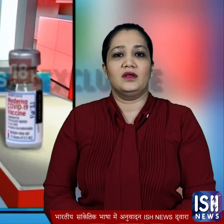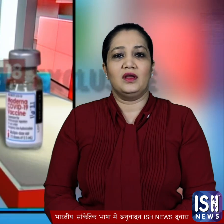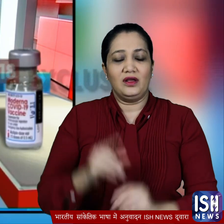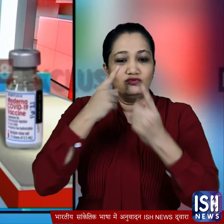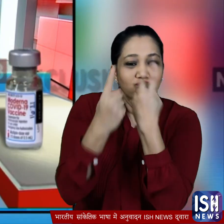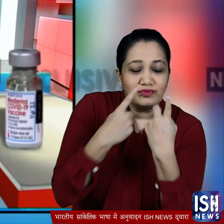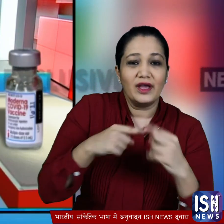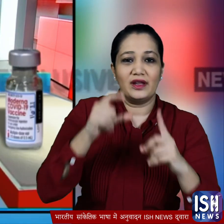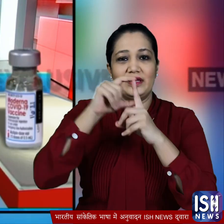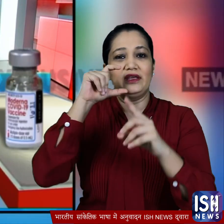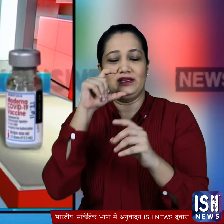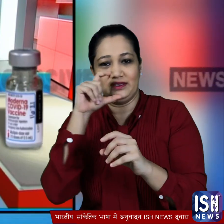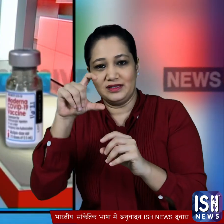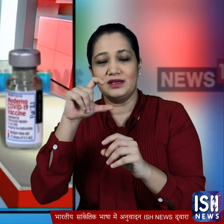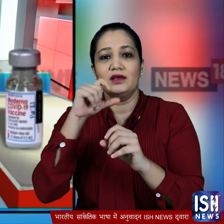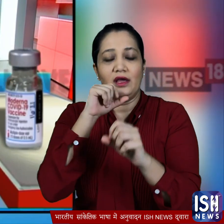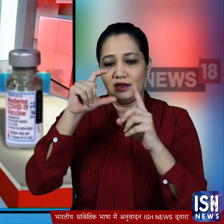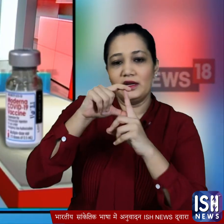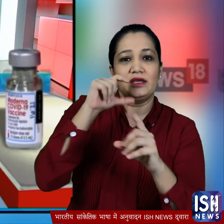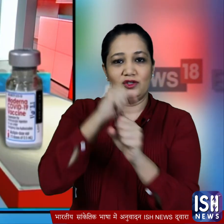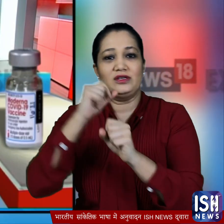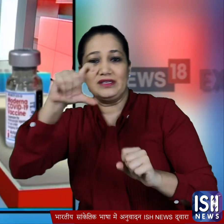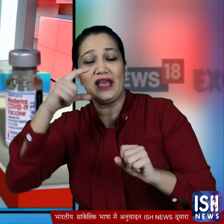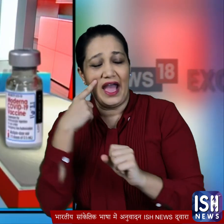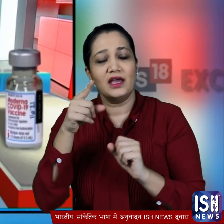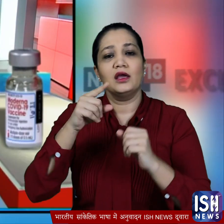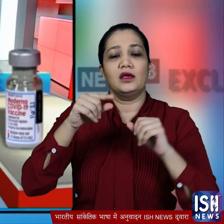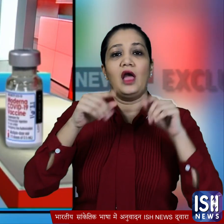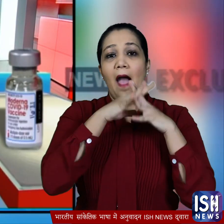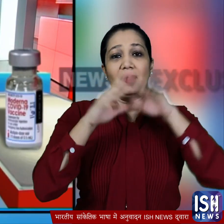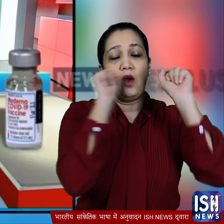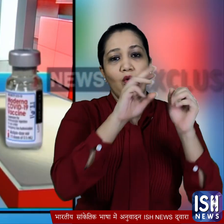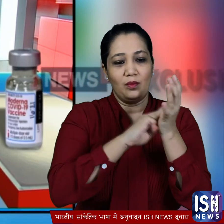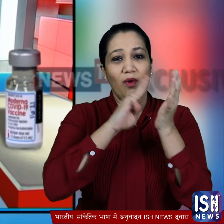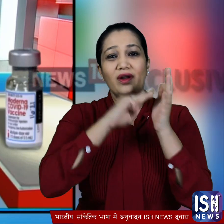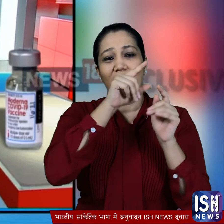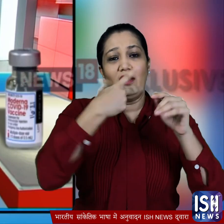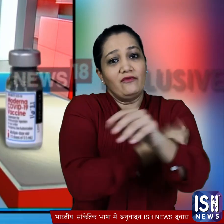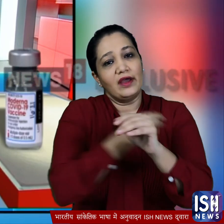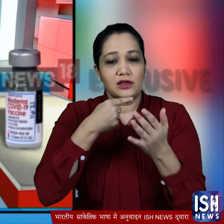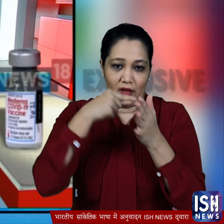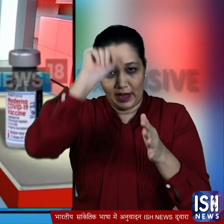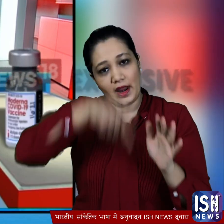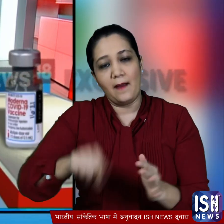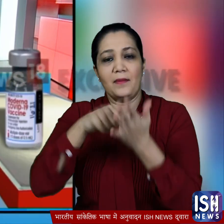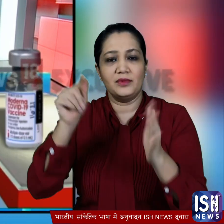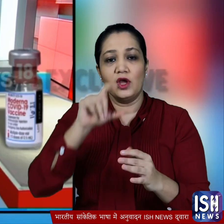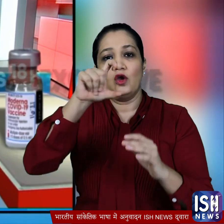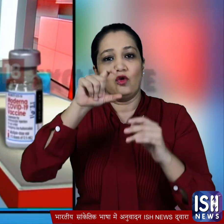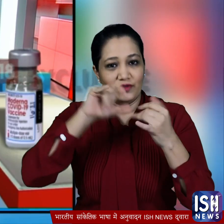निगरानी रखने वाली संस्ता डीजी सी आई ने भारत में अमेरिका की मोडरना की वैक्सीन के इस्तमाल को भी मनजूरी देती है कोवी शील्ड और कोवैक्सीन